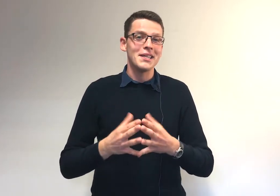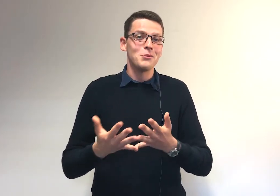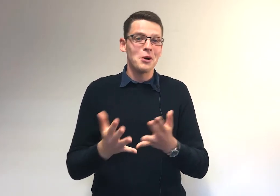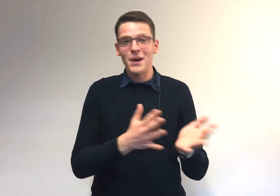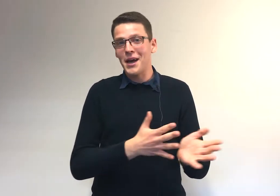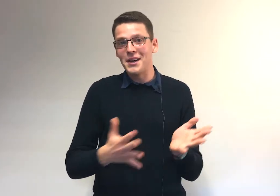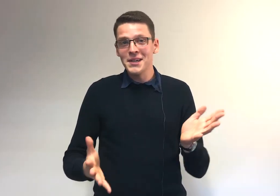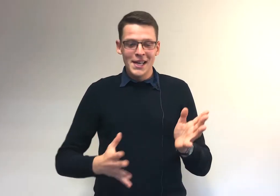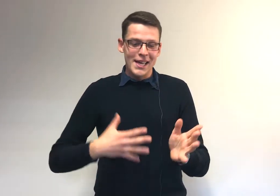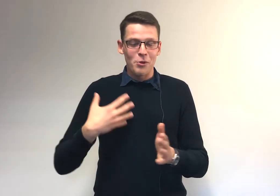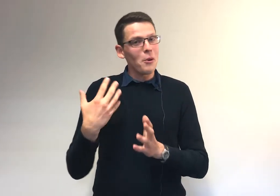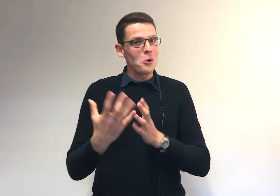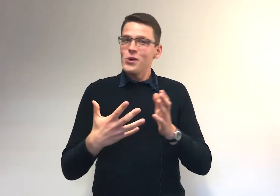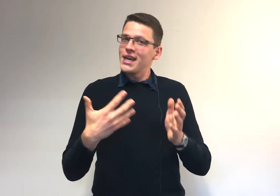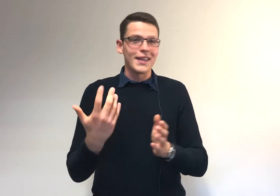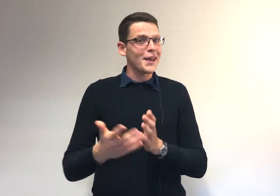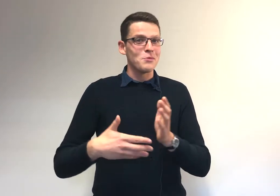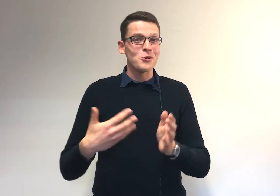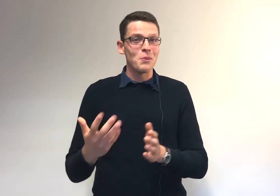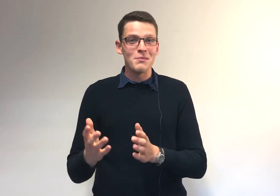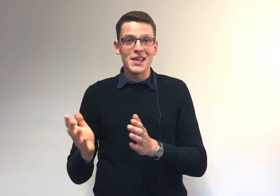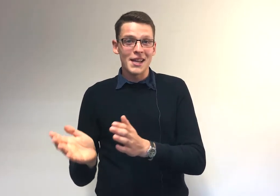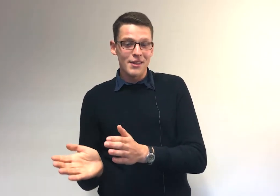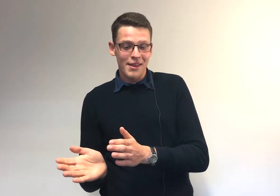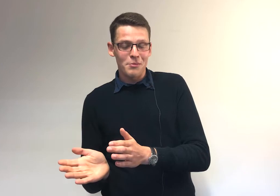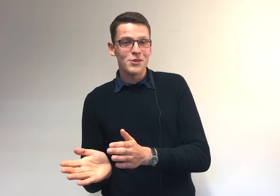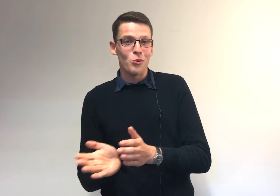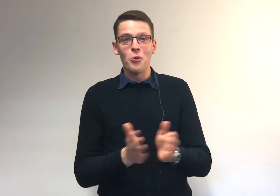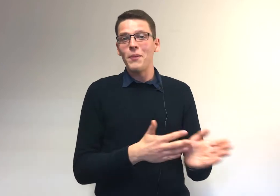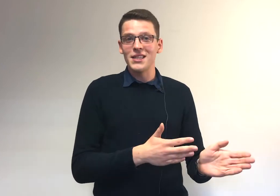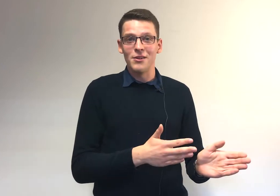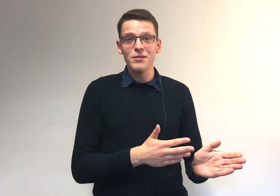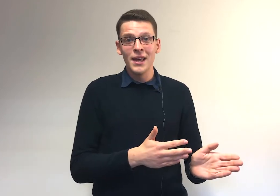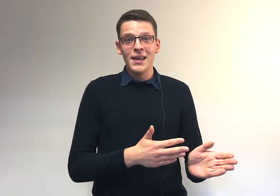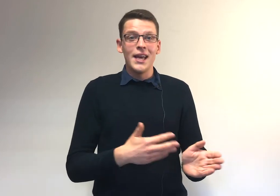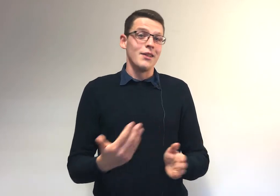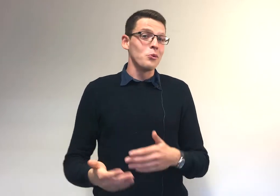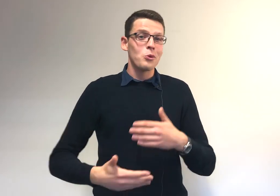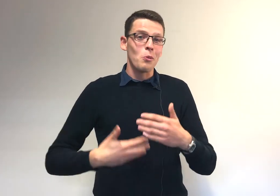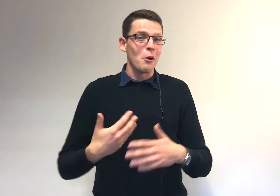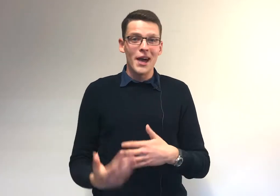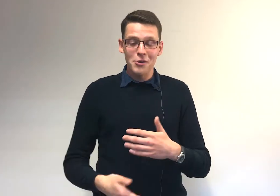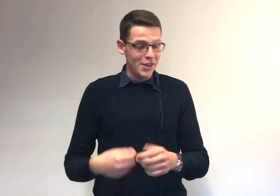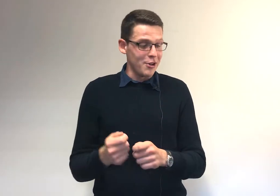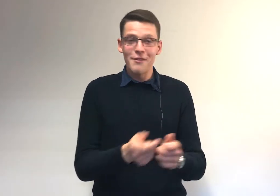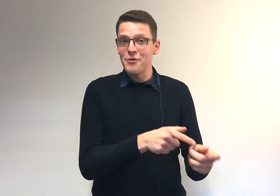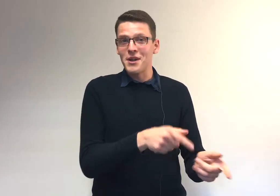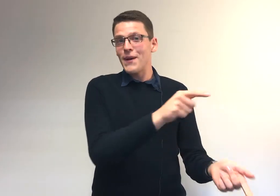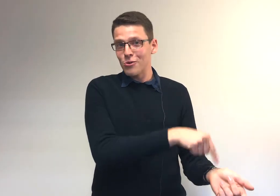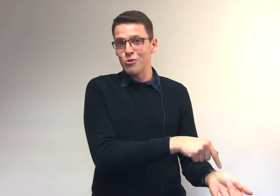étudiants en bac 1, ils n'ont pas encore tous les critères que pour supprimer les informations non pertinentes. Et donc, comprends bien que s'il y une info qui n pas dans ton